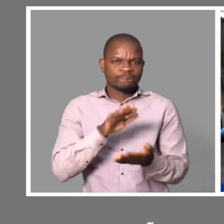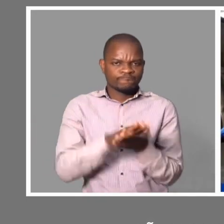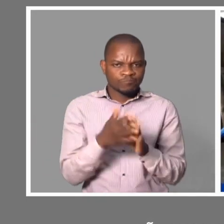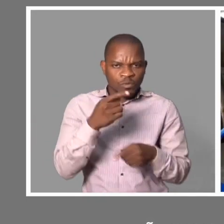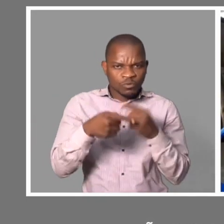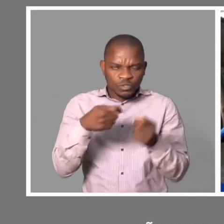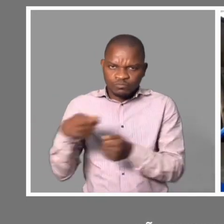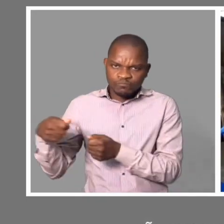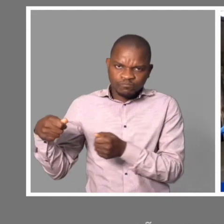Social.